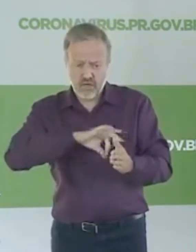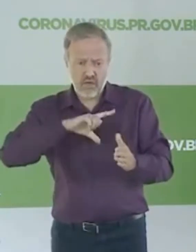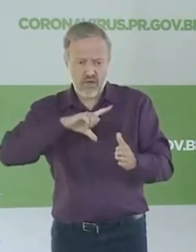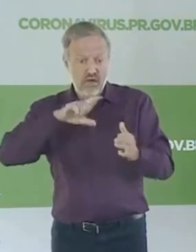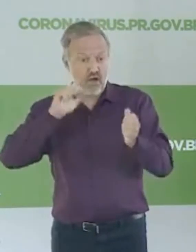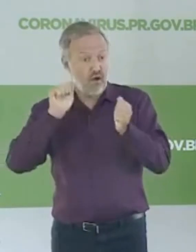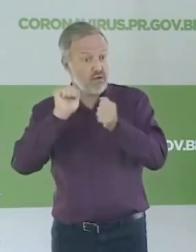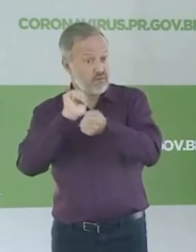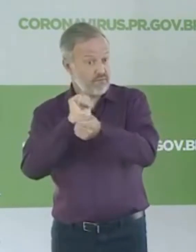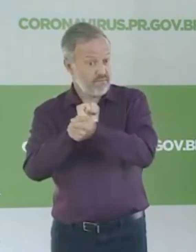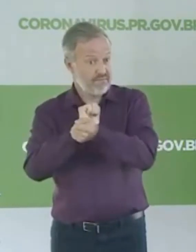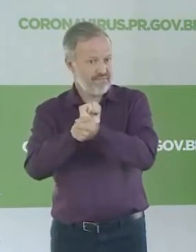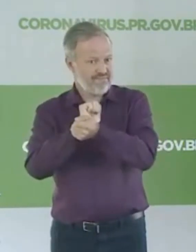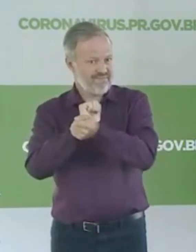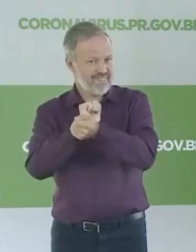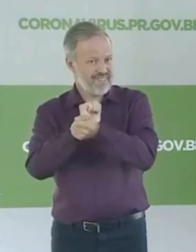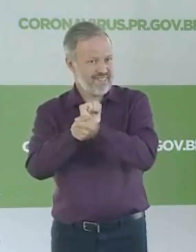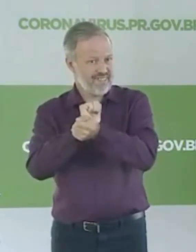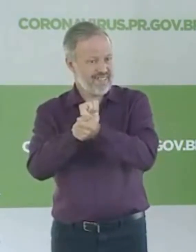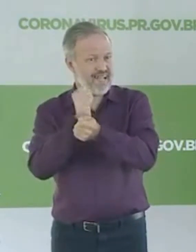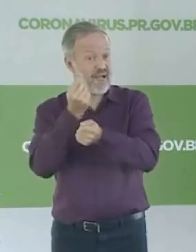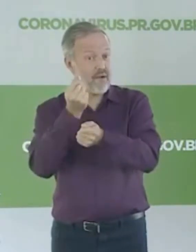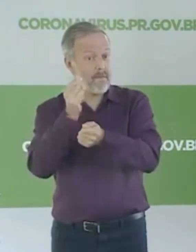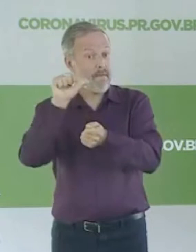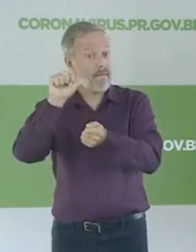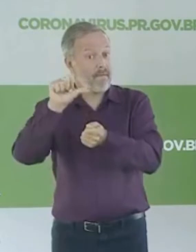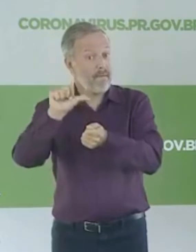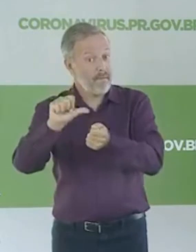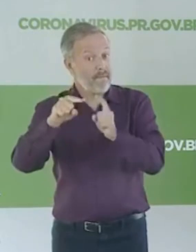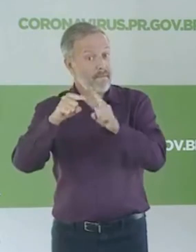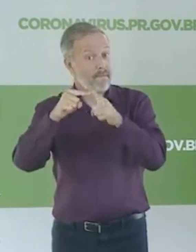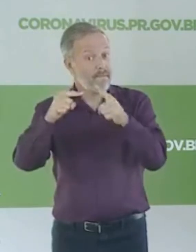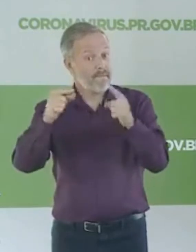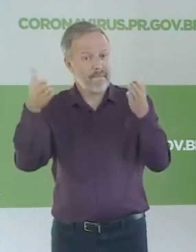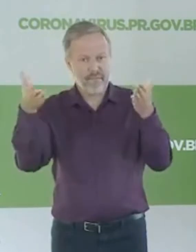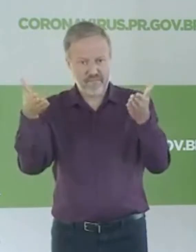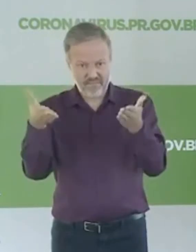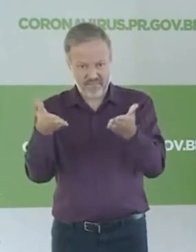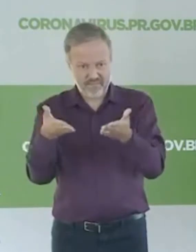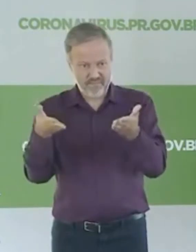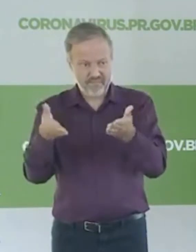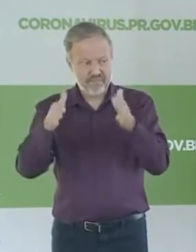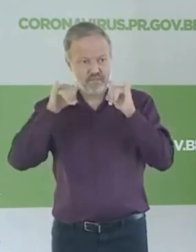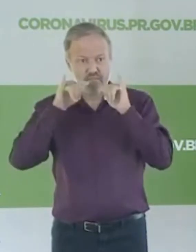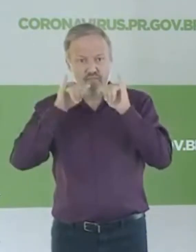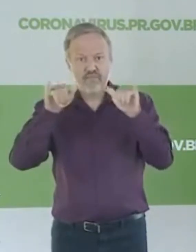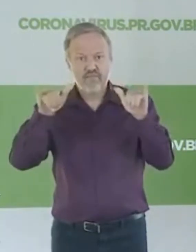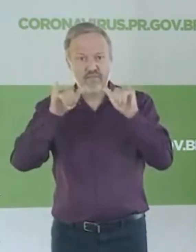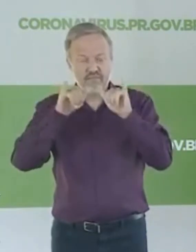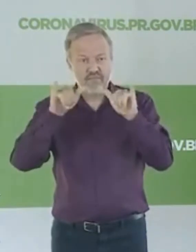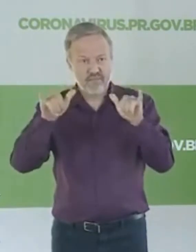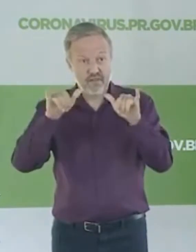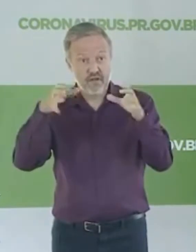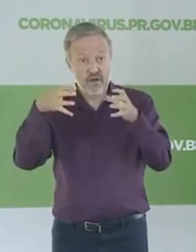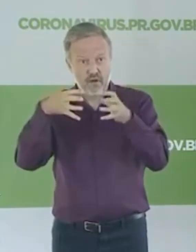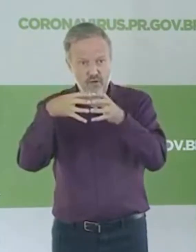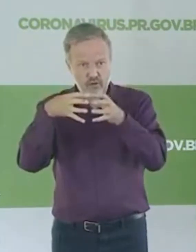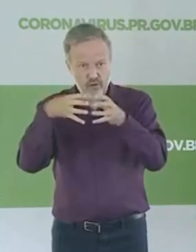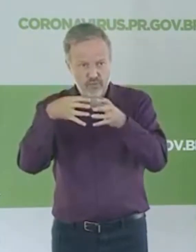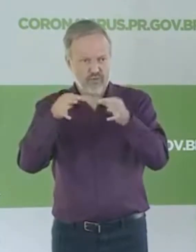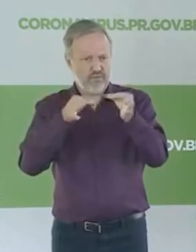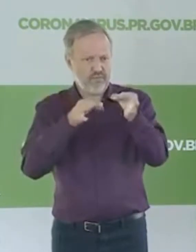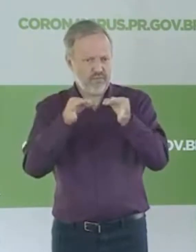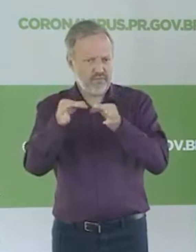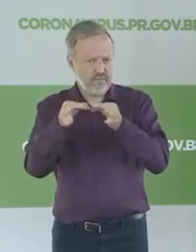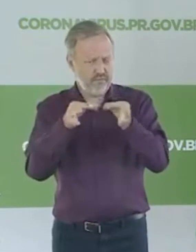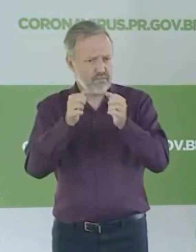crise econômica que nós vamos ter. Então, hoje, o nosso anúncio aqui, que foi feito pela equipe de planejamento,